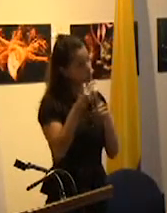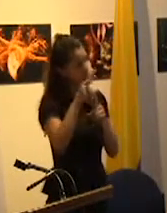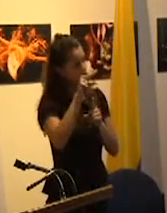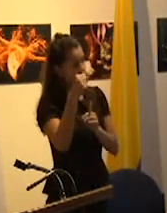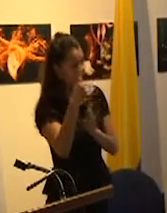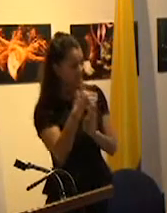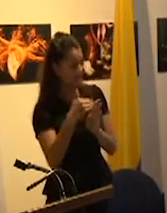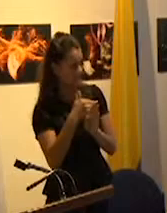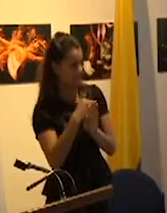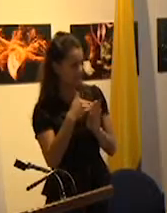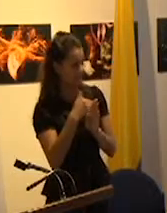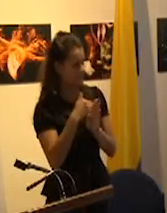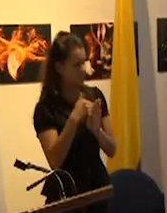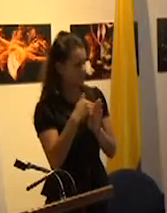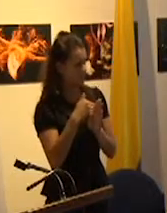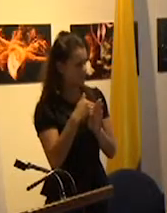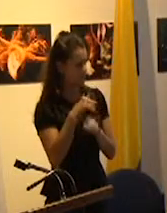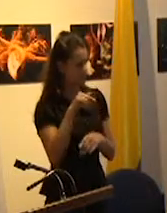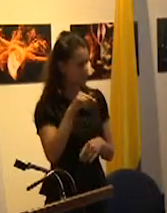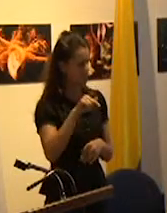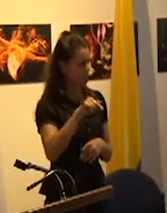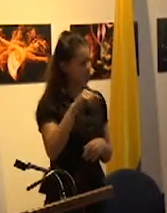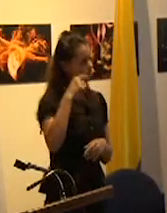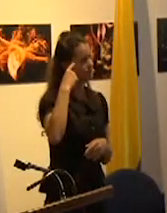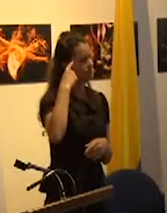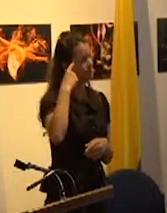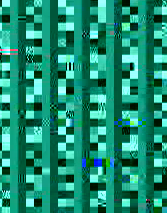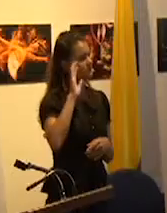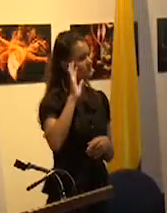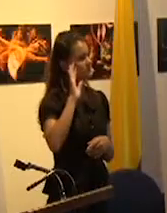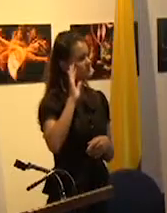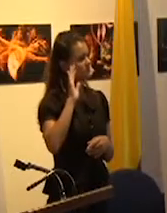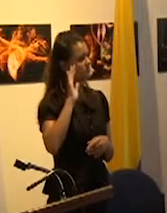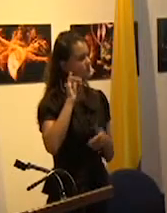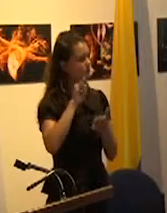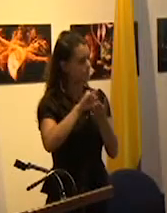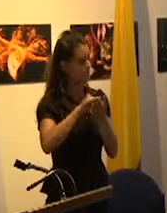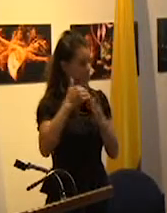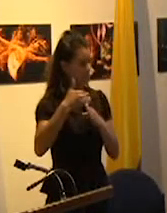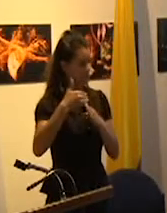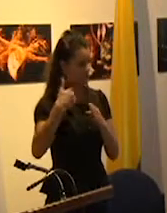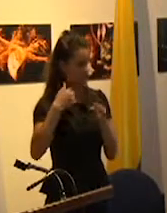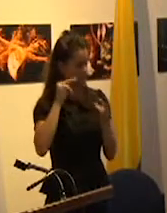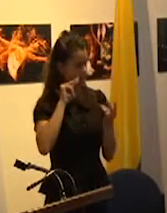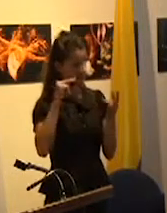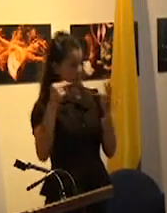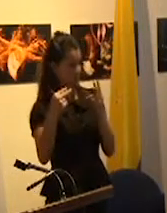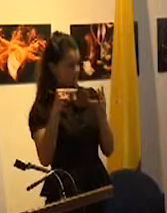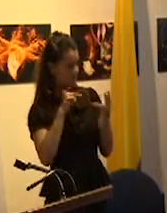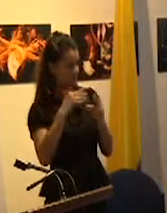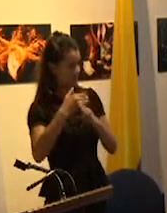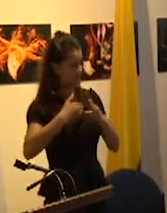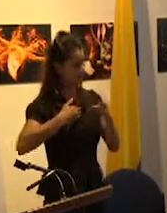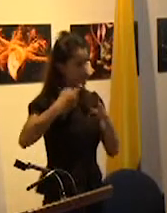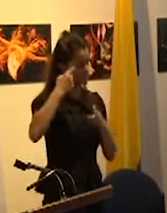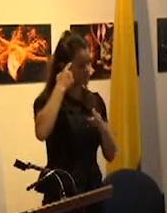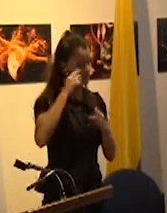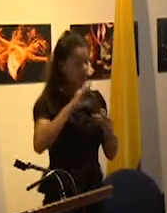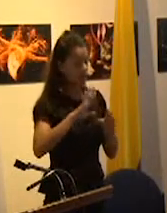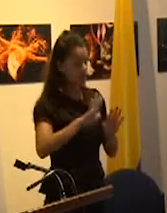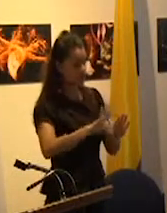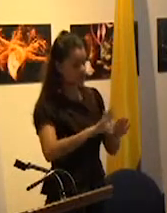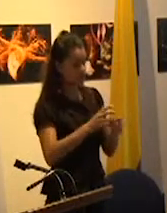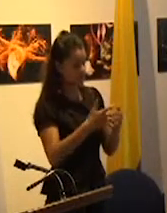ya no es la perspectiva que veíamos en la configuración del sistema